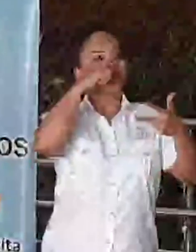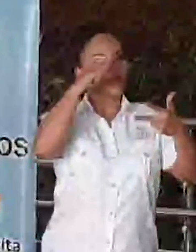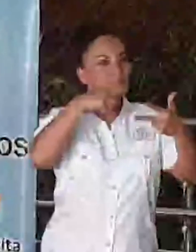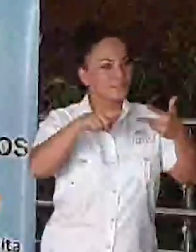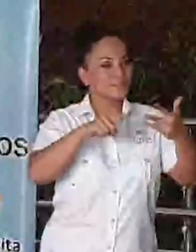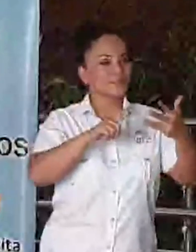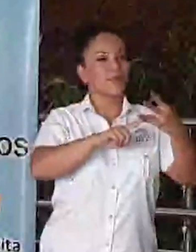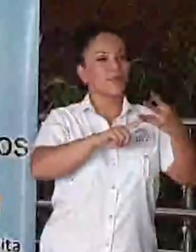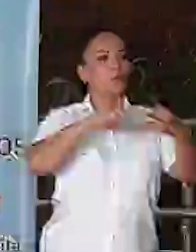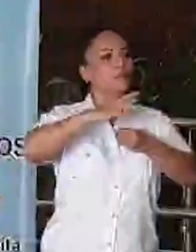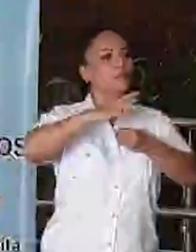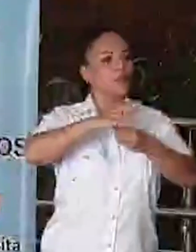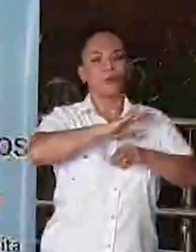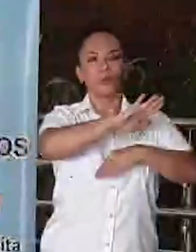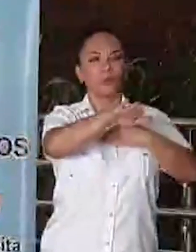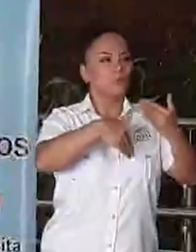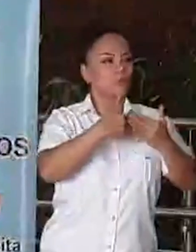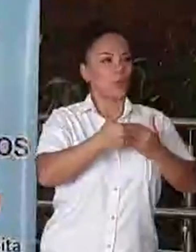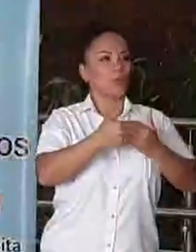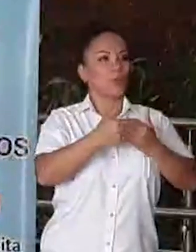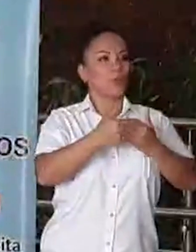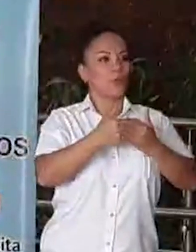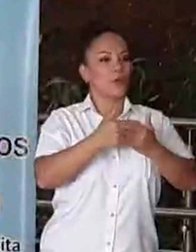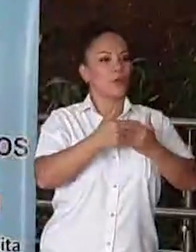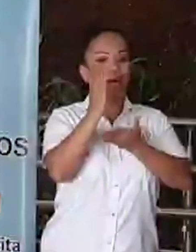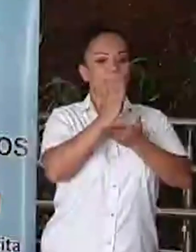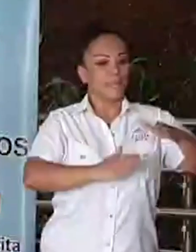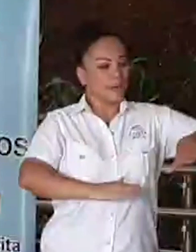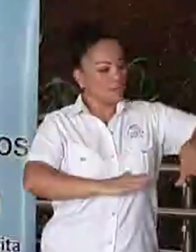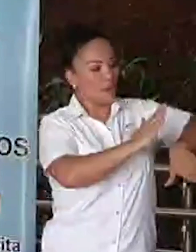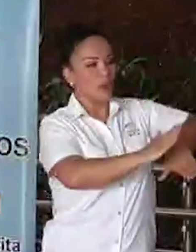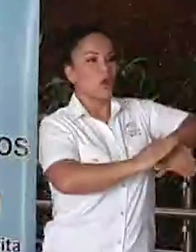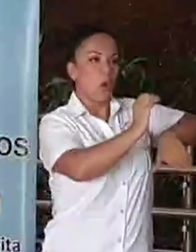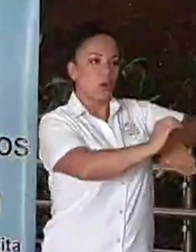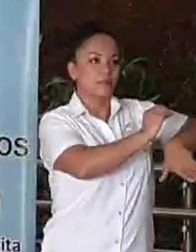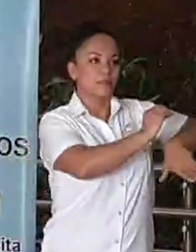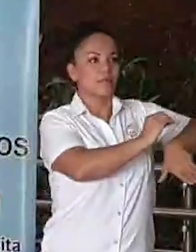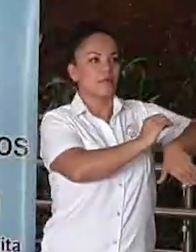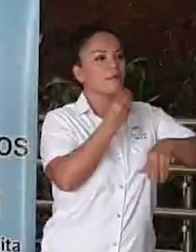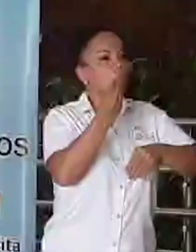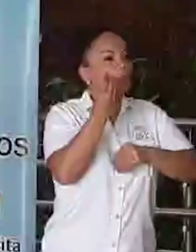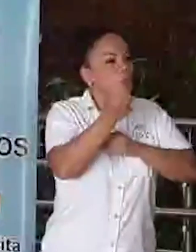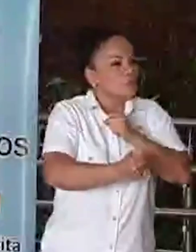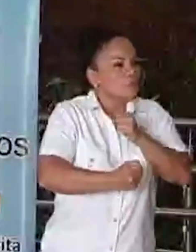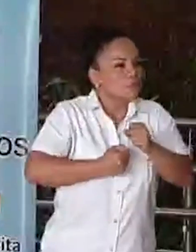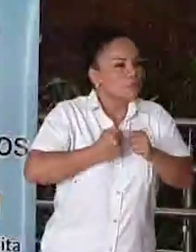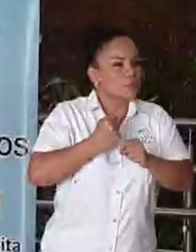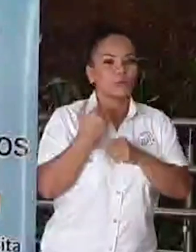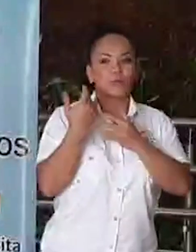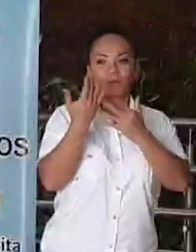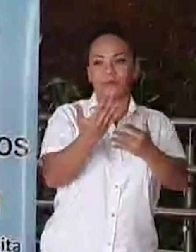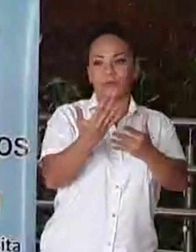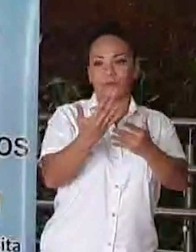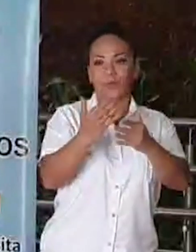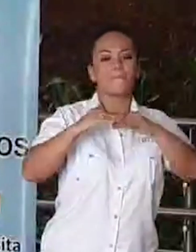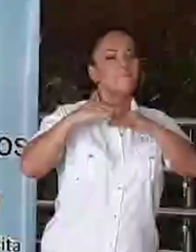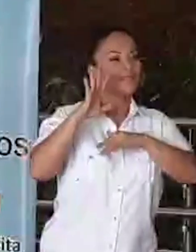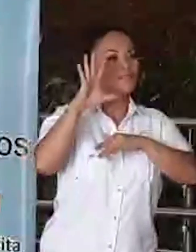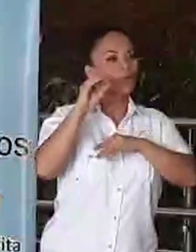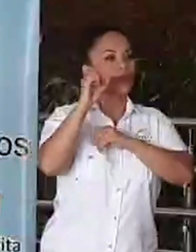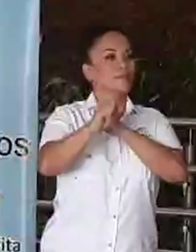Naranjo, todo el occidente del país, por décadas. Más de 50 años de espera.